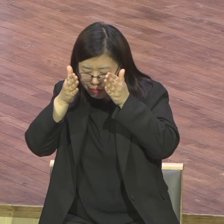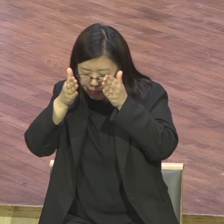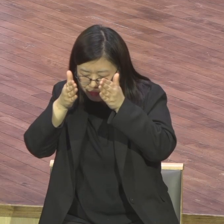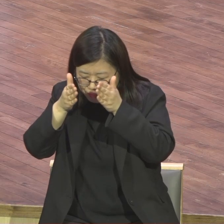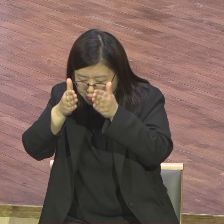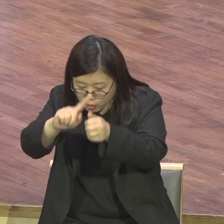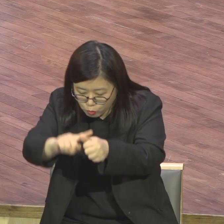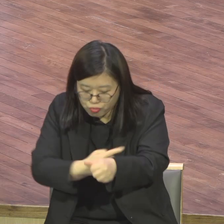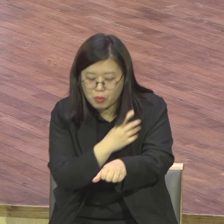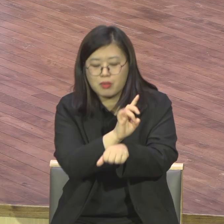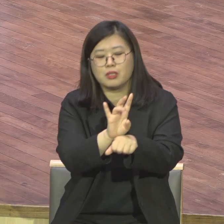올인입니다.